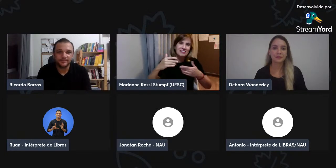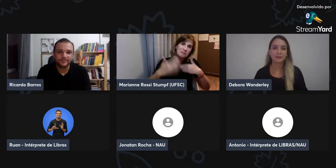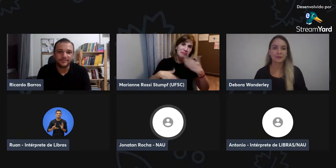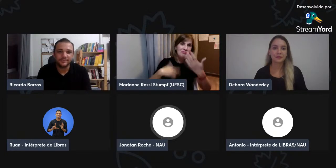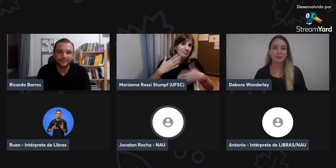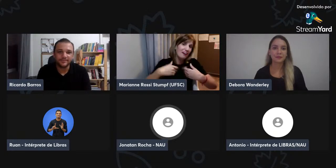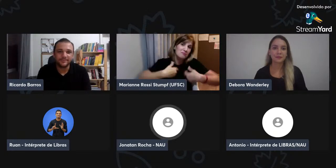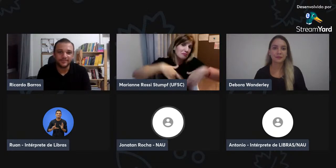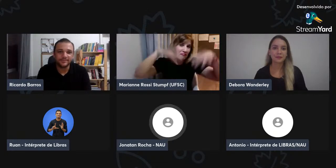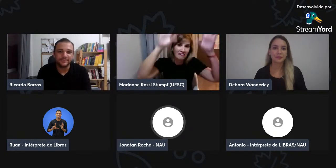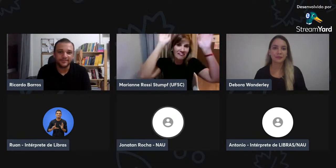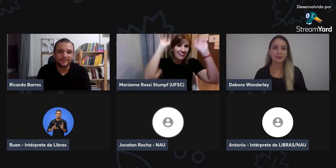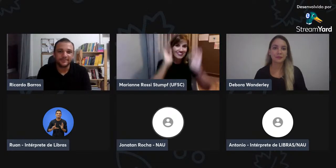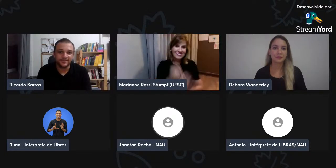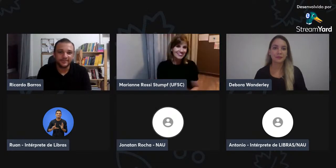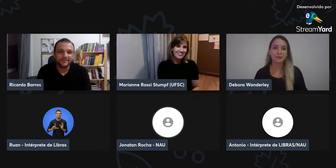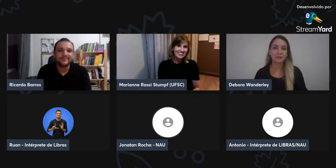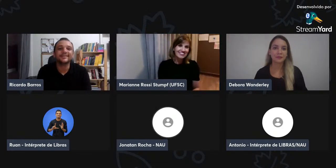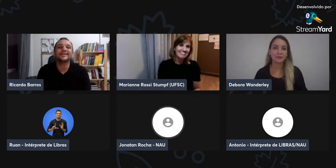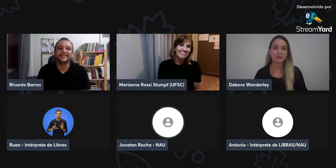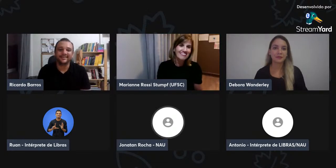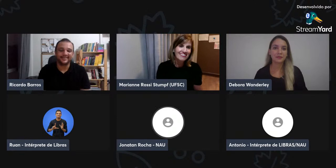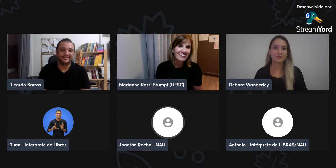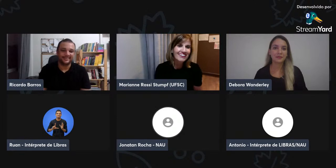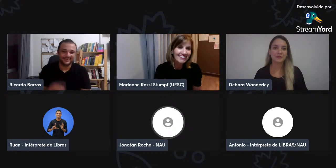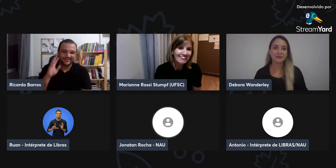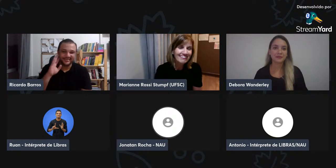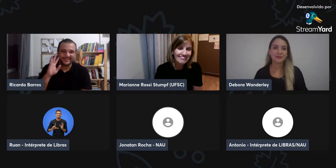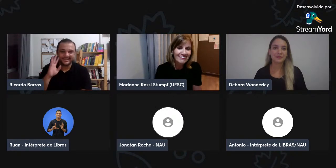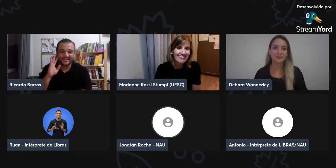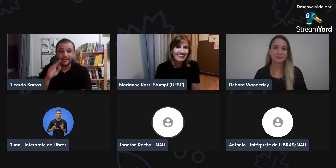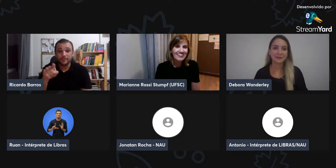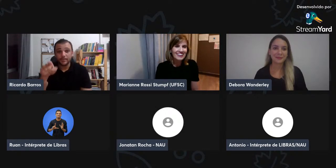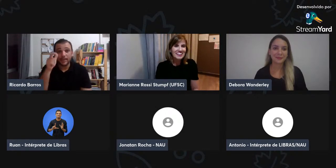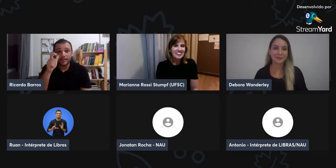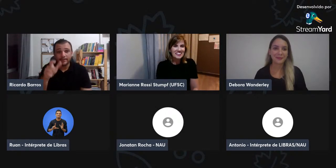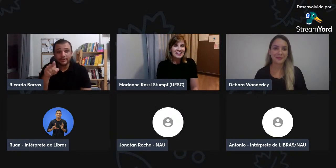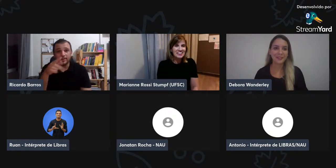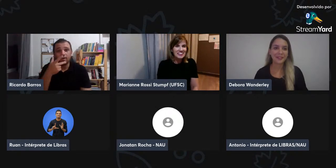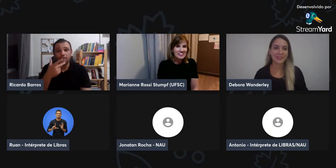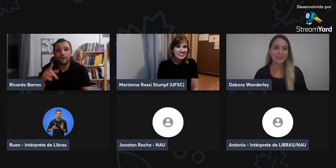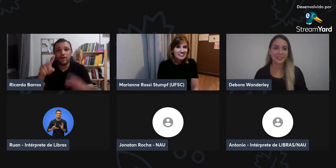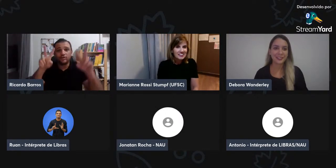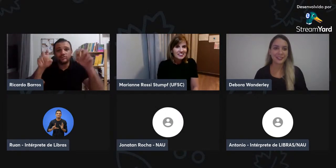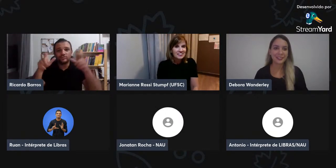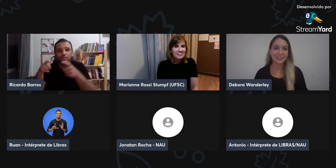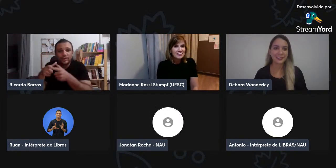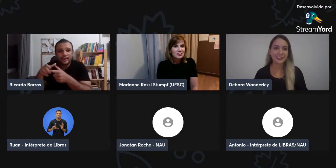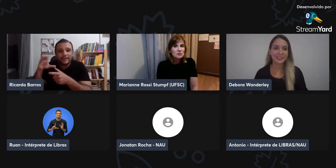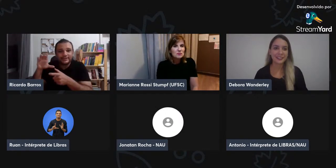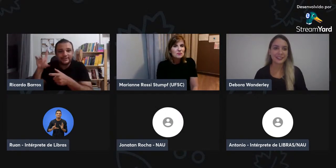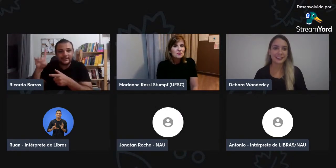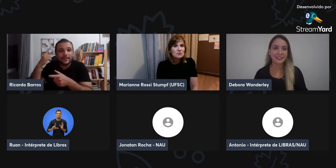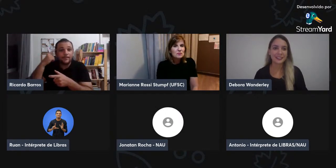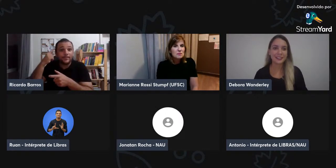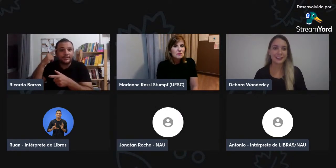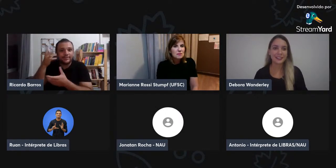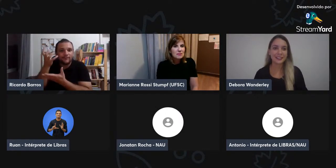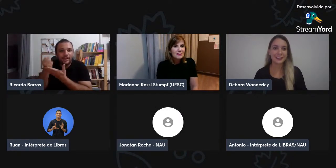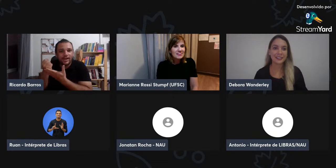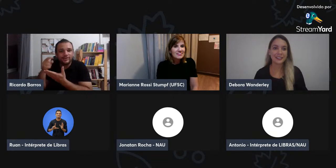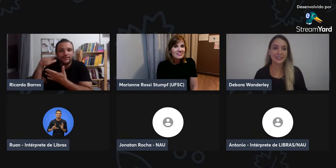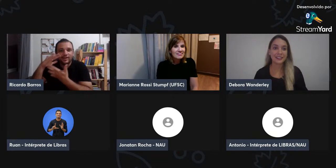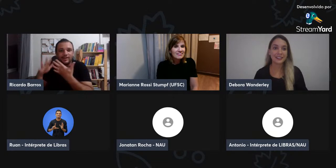Então, eu comecei nessa jornada profissional até agora. Legal, muito bom. Muito